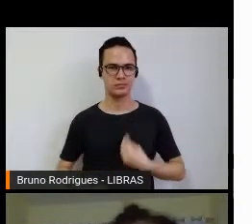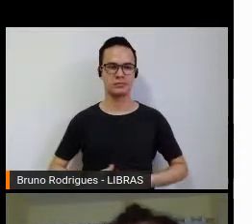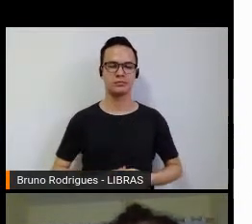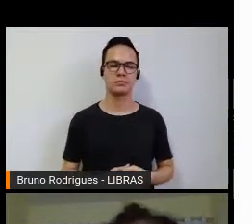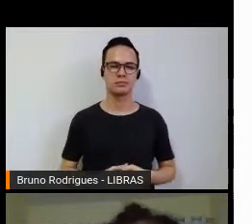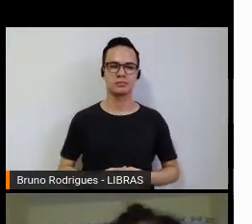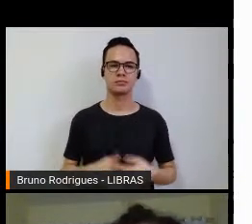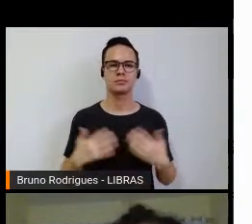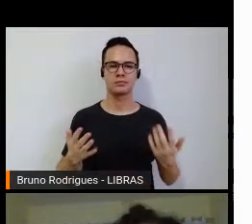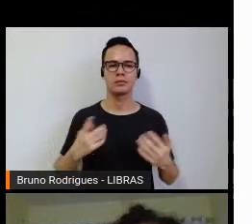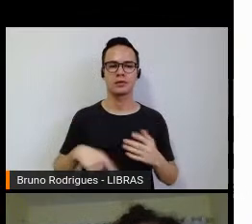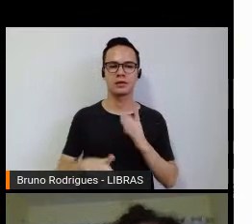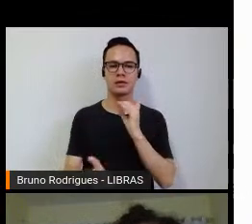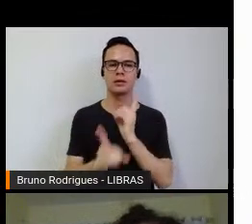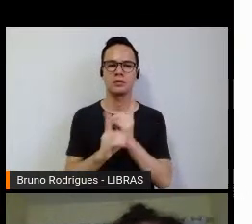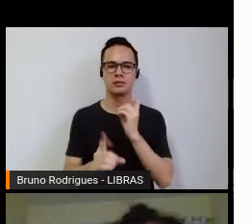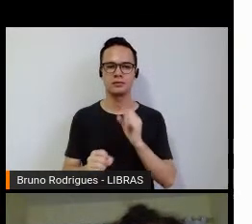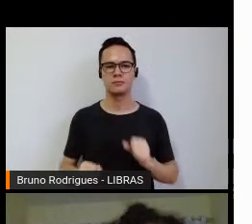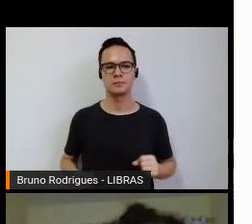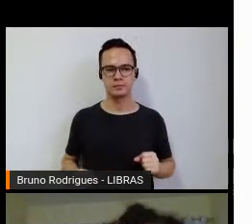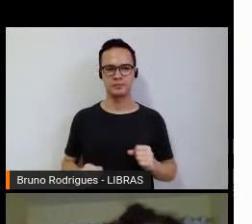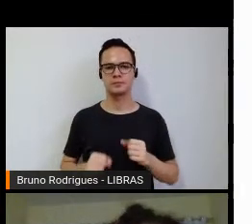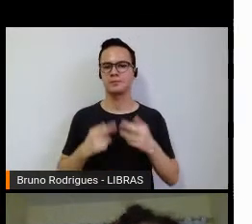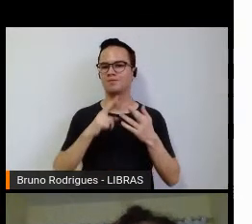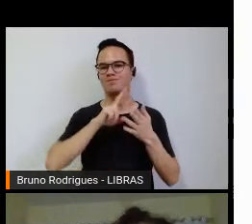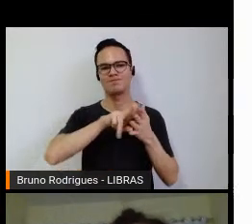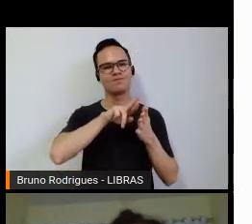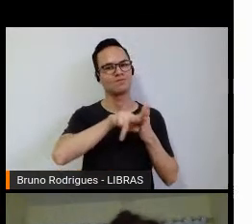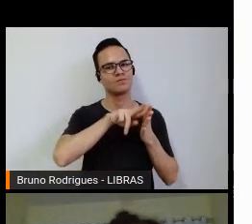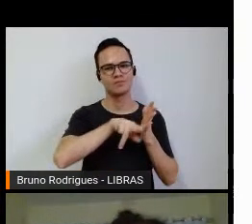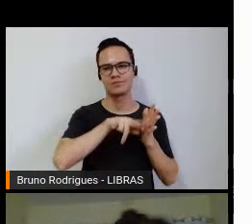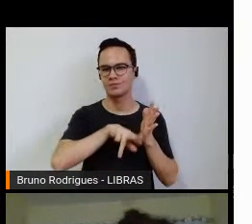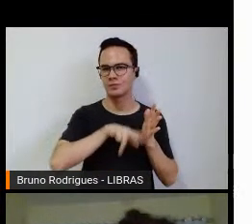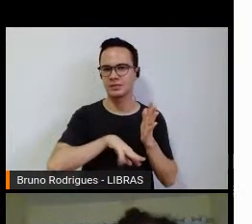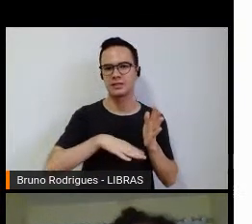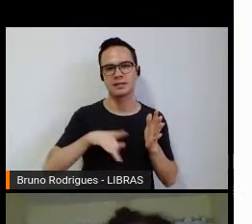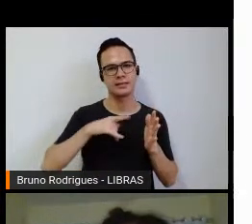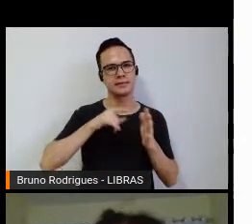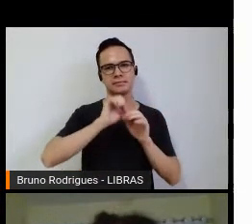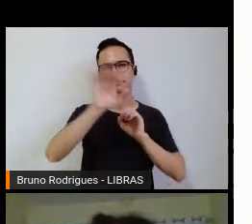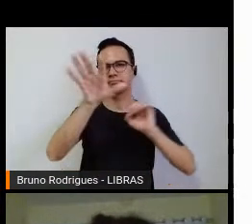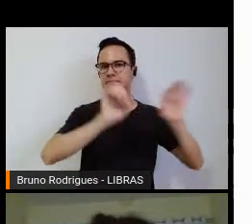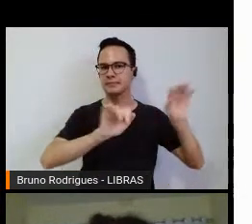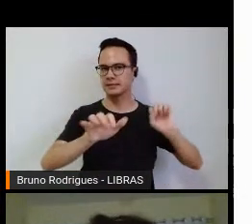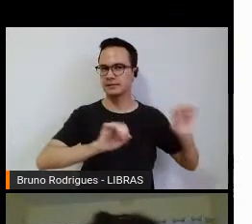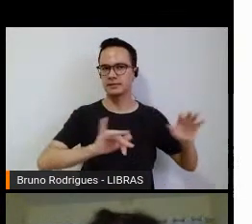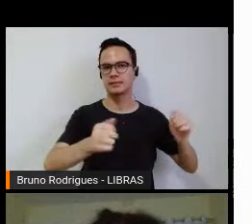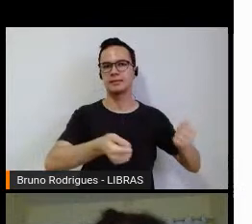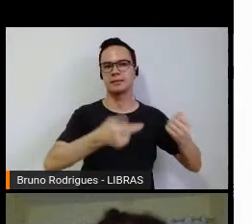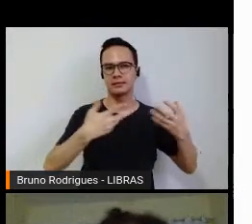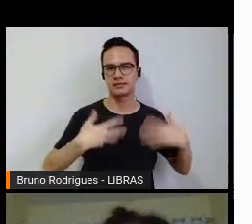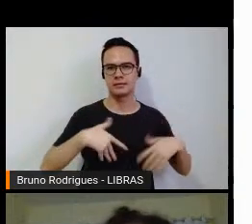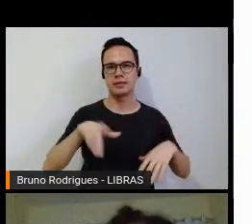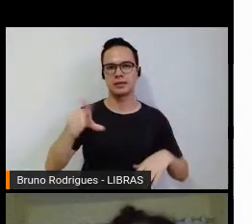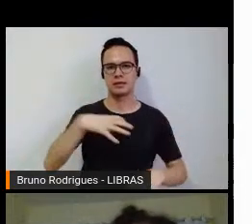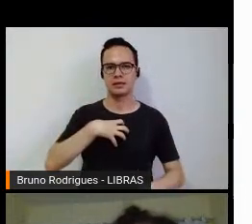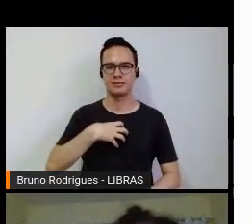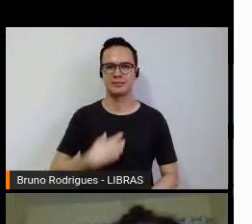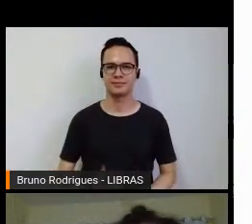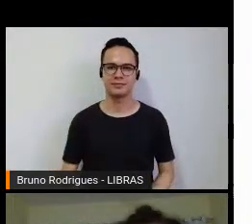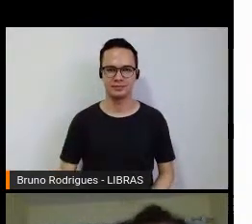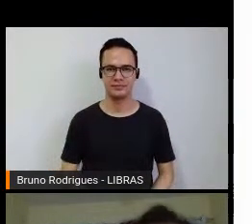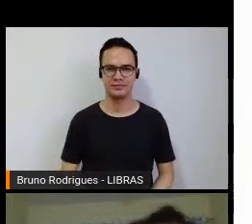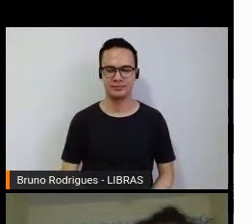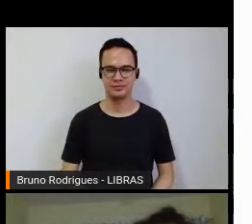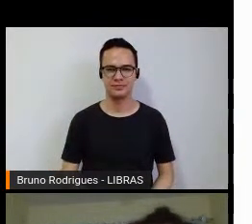e aí a gente encontra várias, vários expoentes desse esporte na Bahia, então aqui